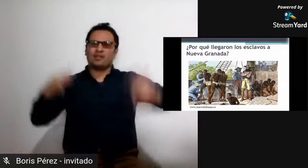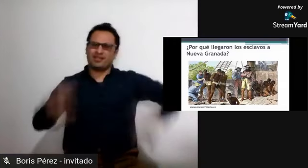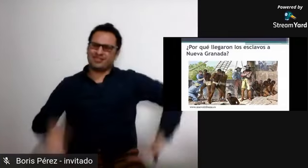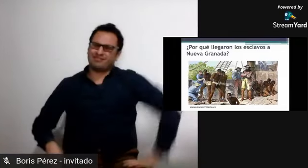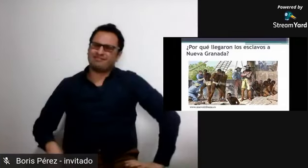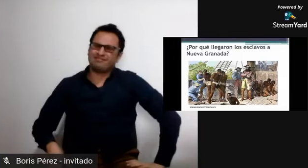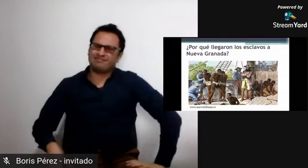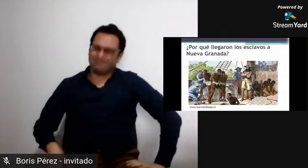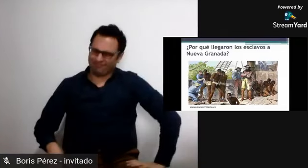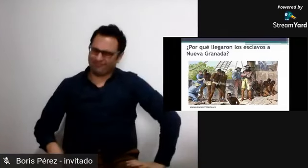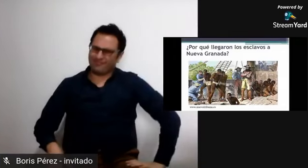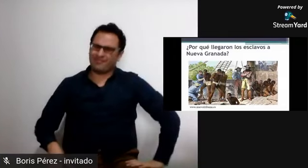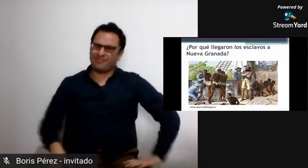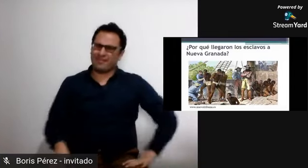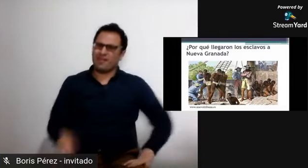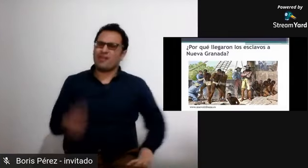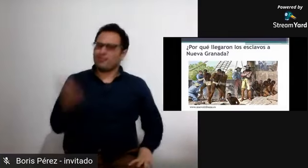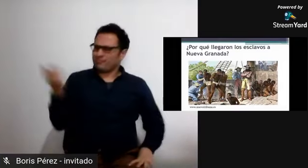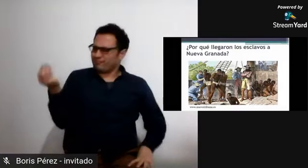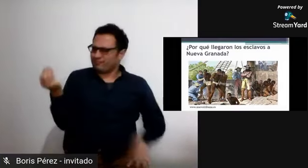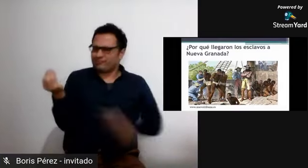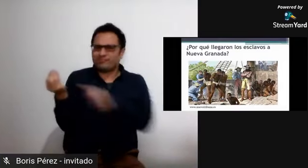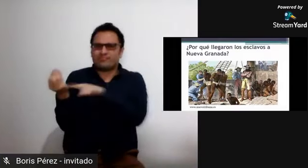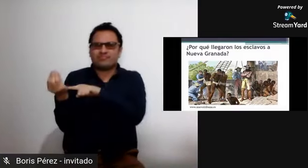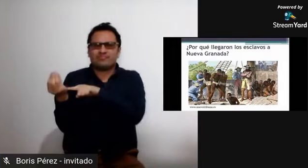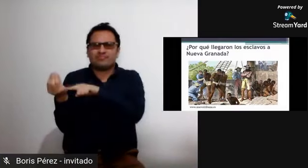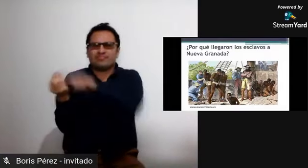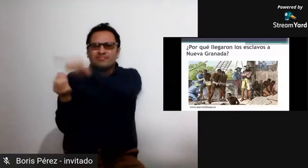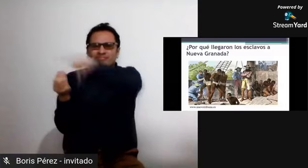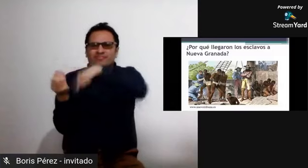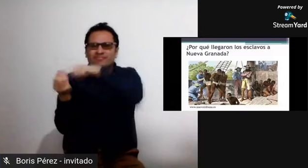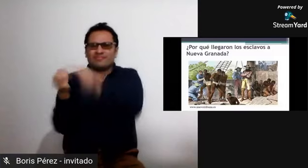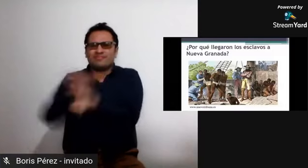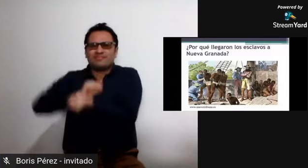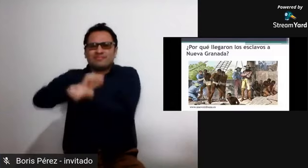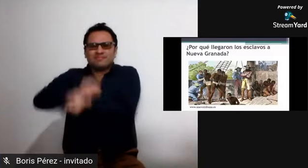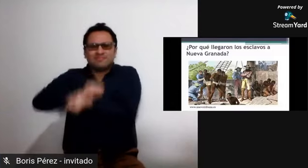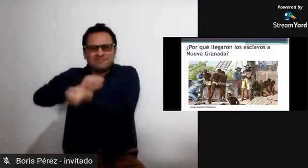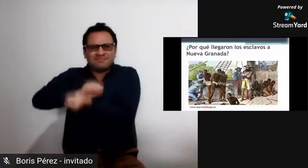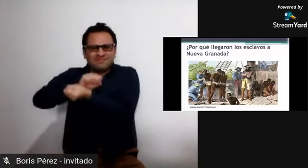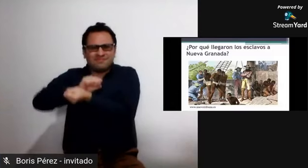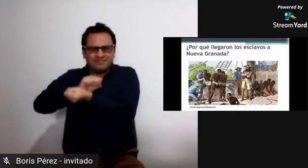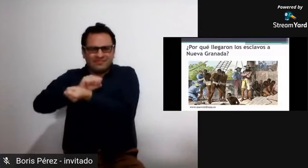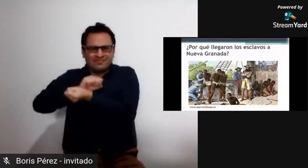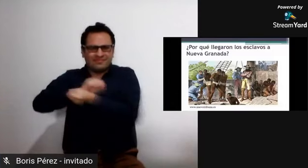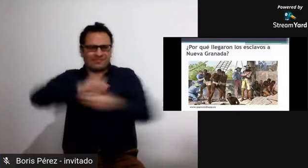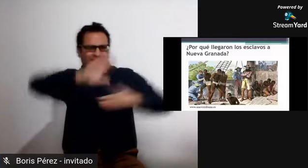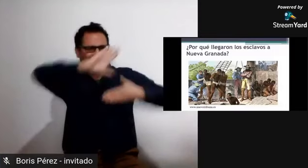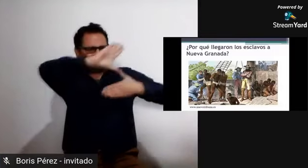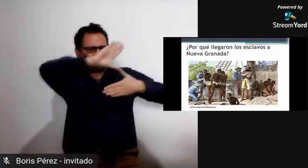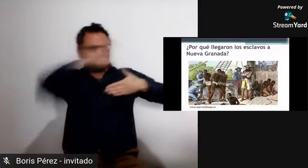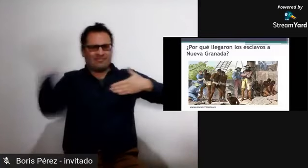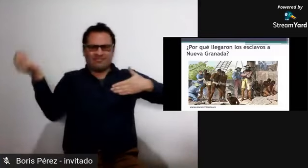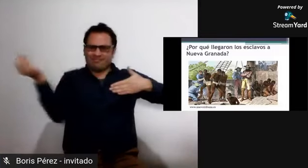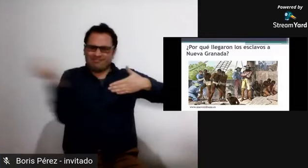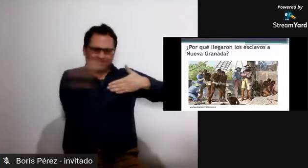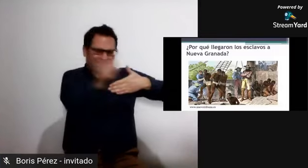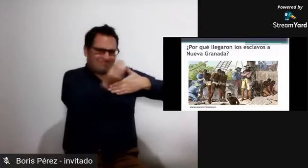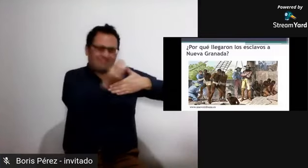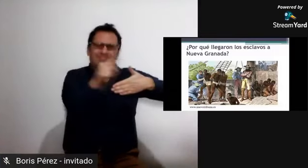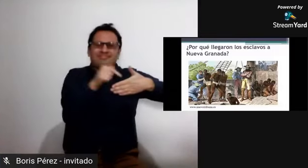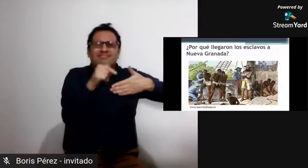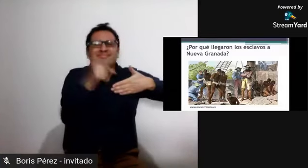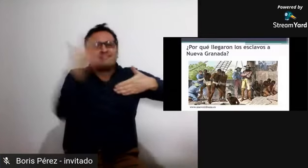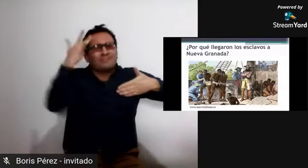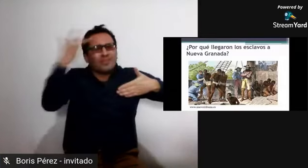ahora surge la pregunta por qué llegaron estos esclavos a la nueva granada es la pregunta que